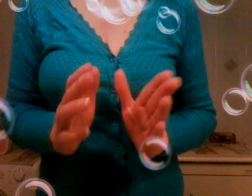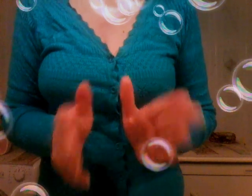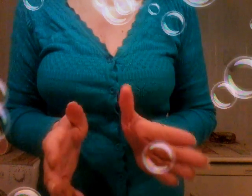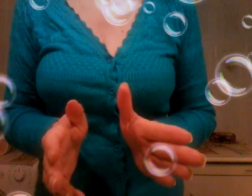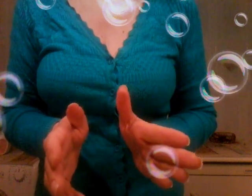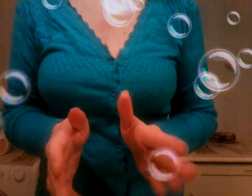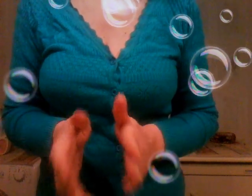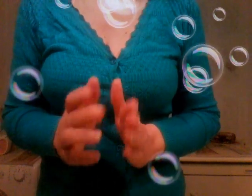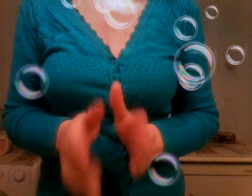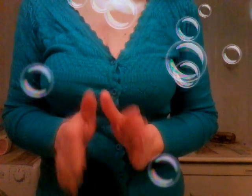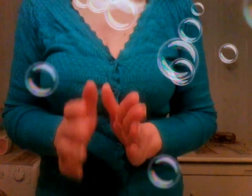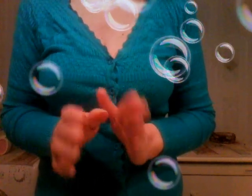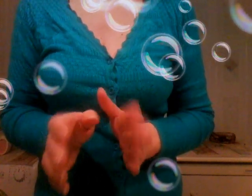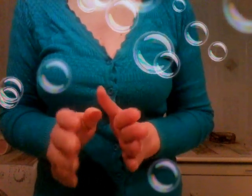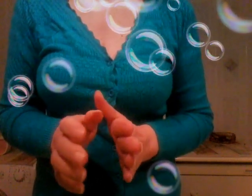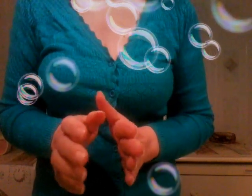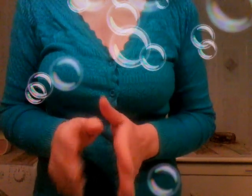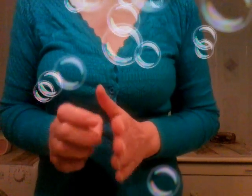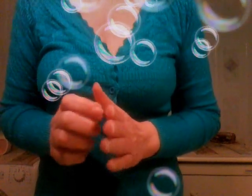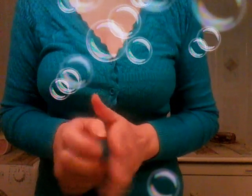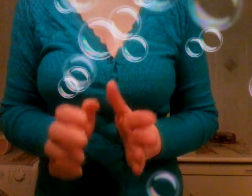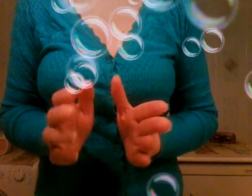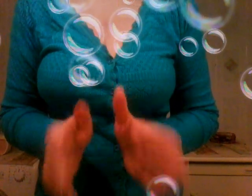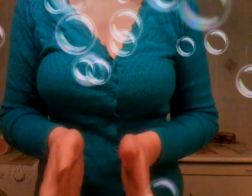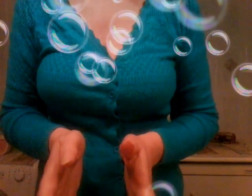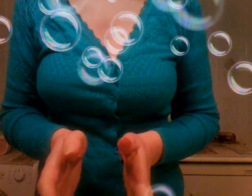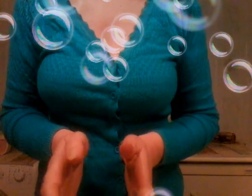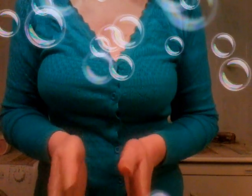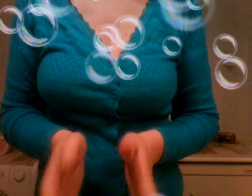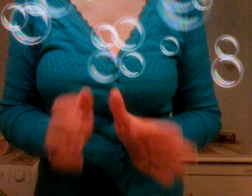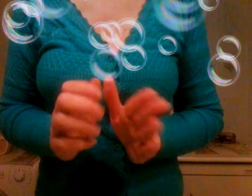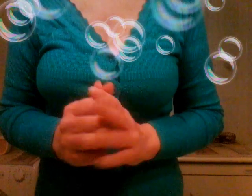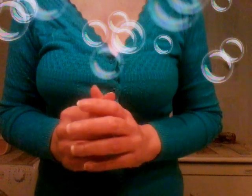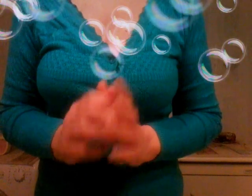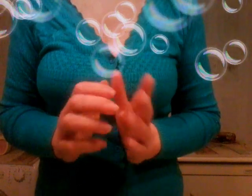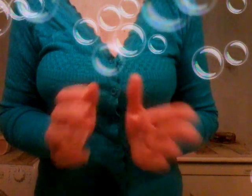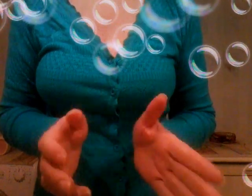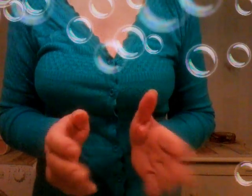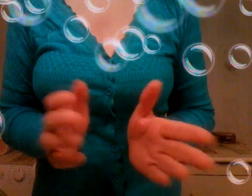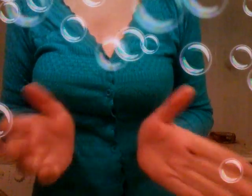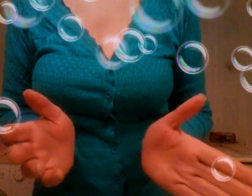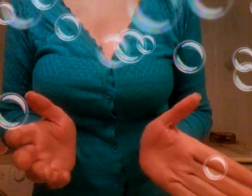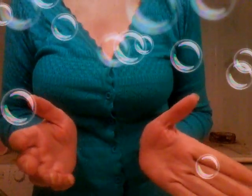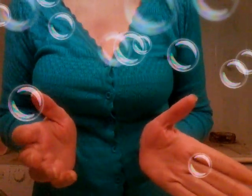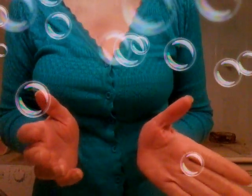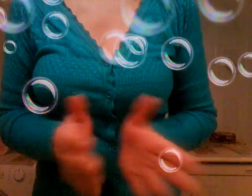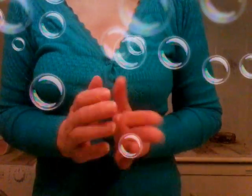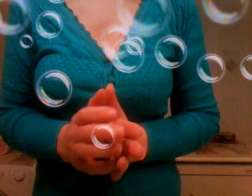discorso allora secondo voi una casalinga non è in grado di votare perché